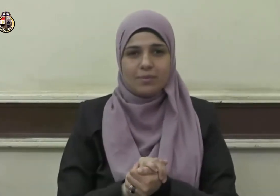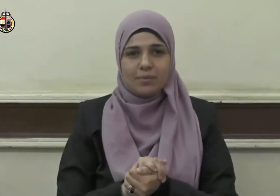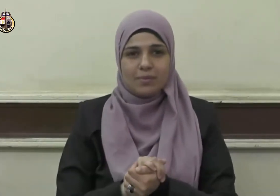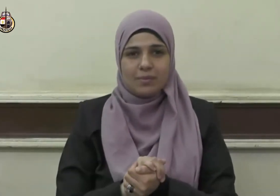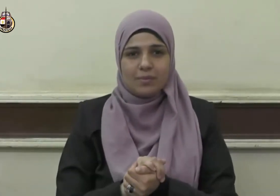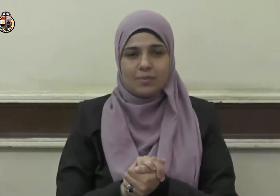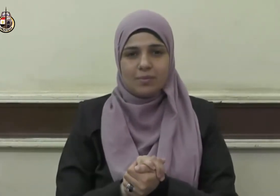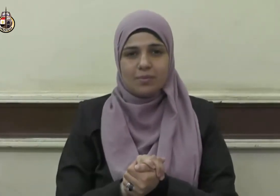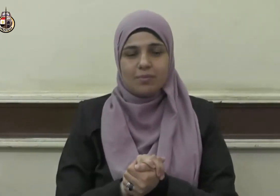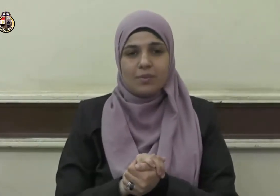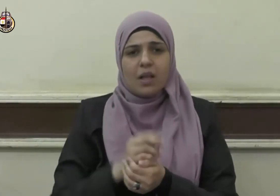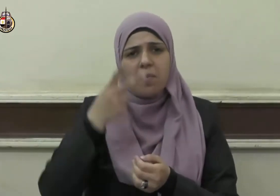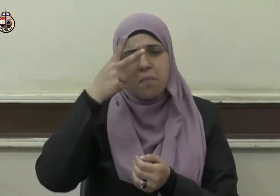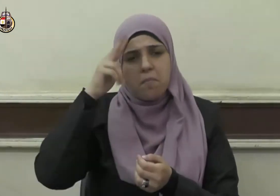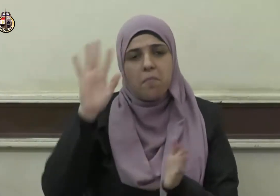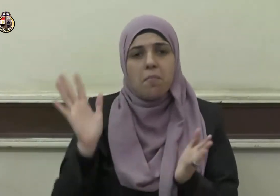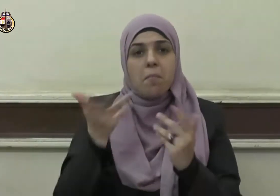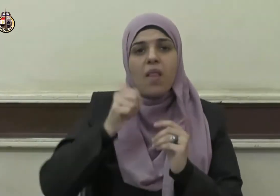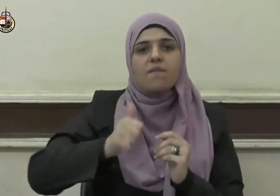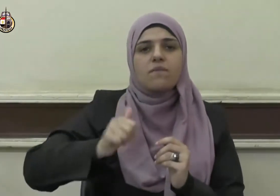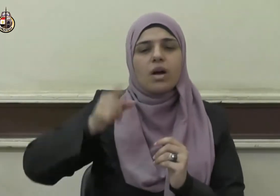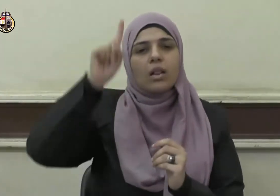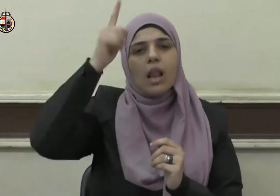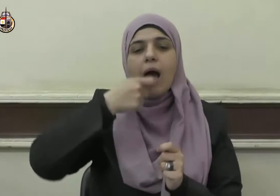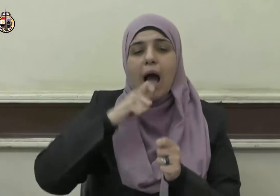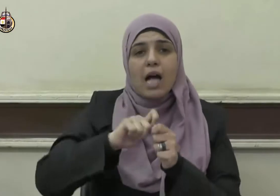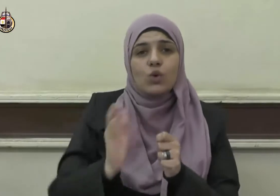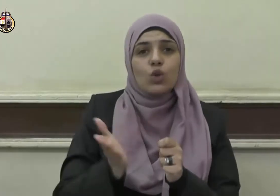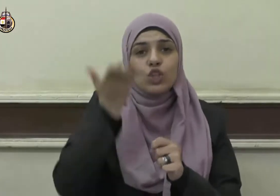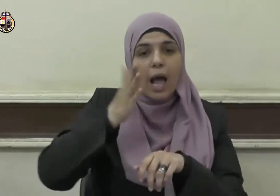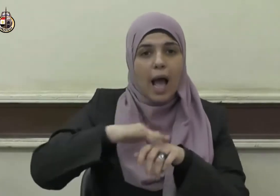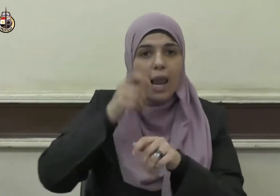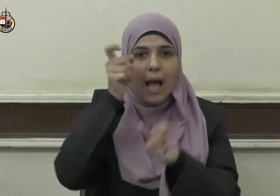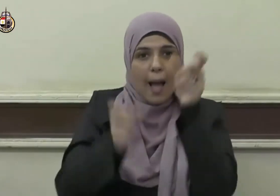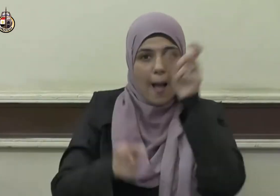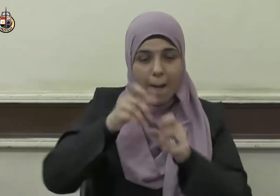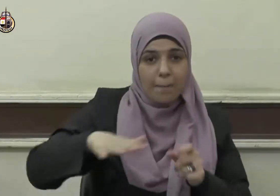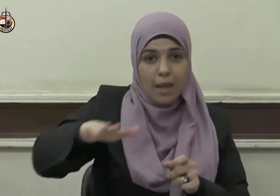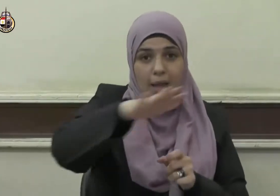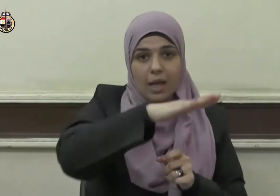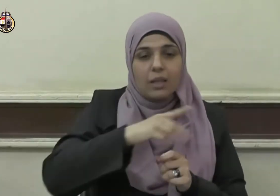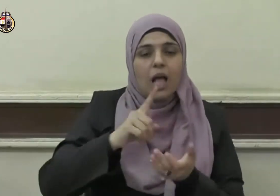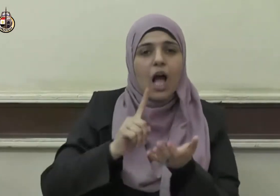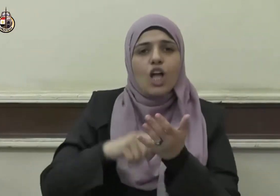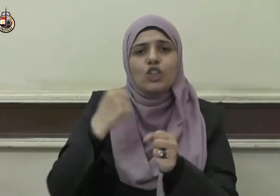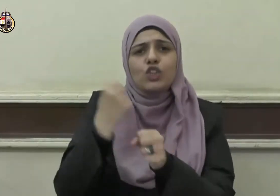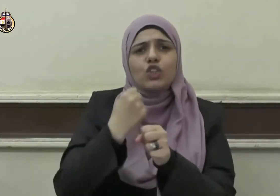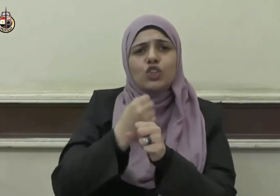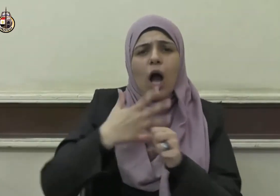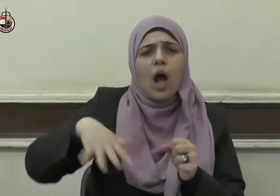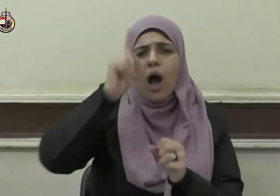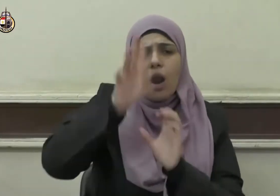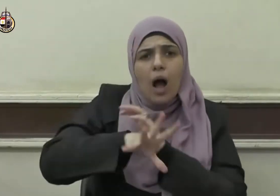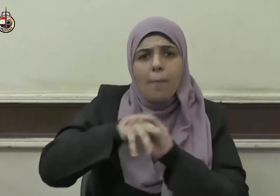فمن فضِّ الله عز وجل على عباده أن جعلهم مواسم للخيرات